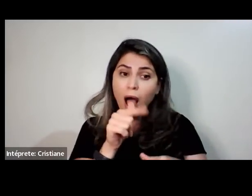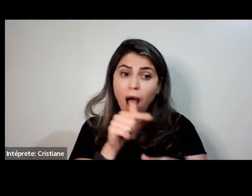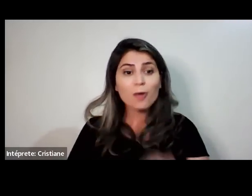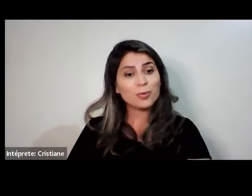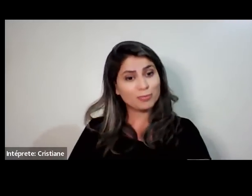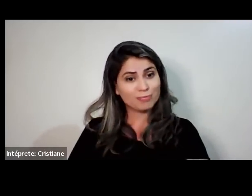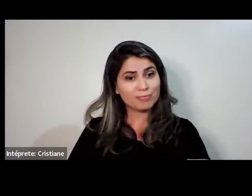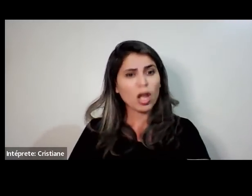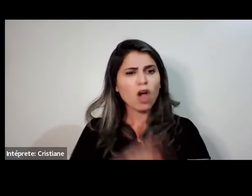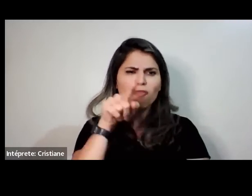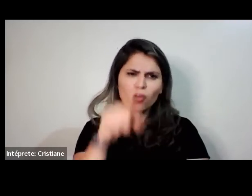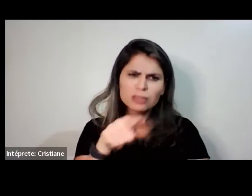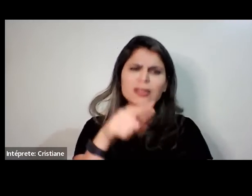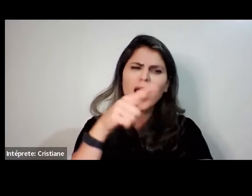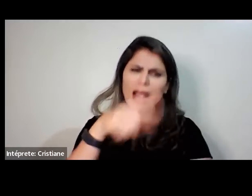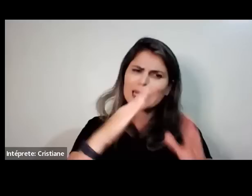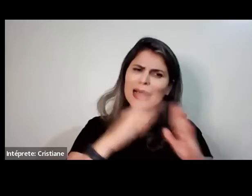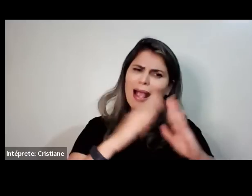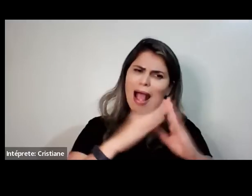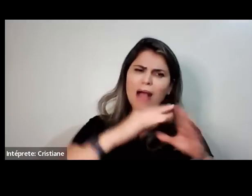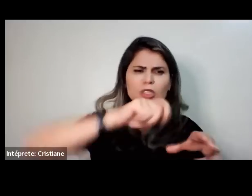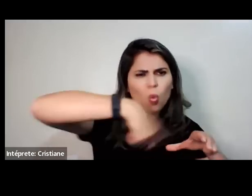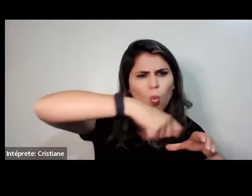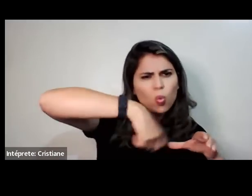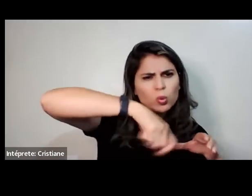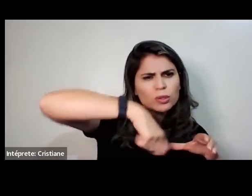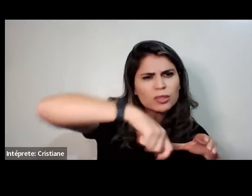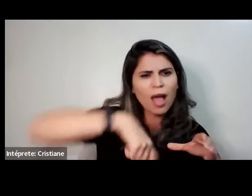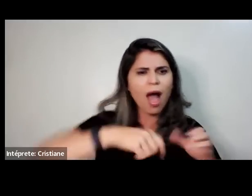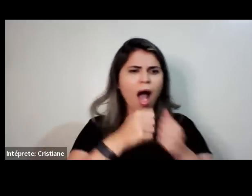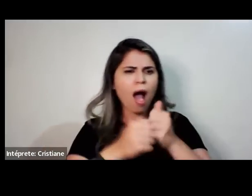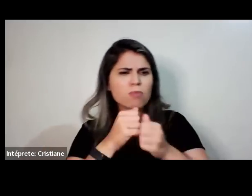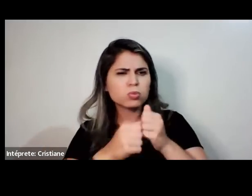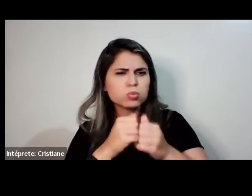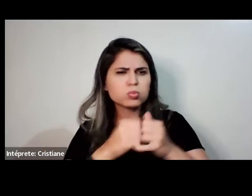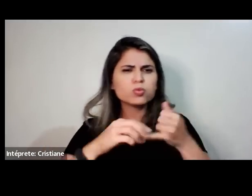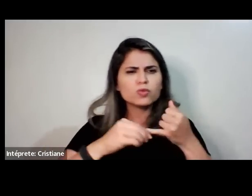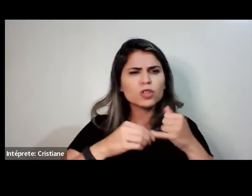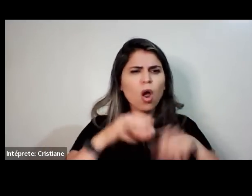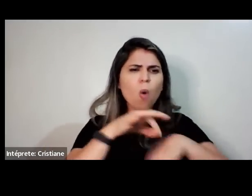arroz, o feijão, a carne. Então, existe um jeito certo de tomar água.